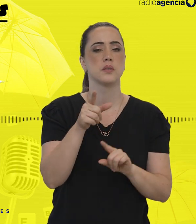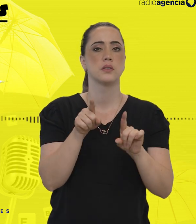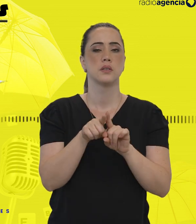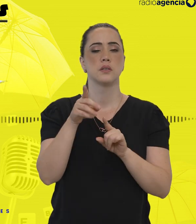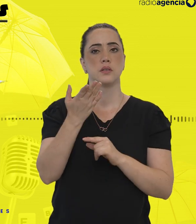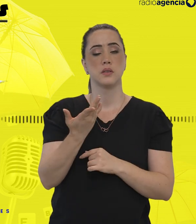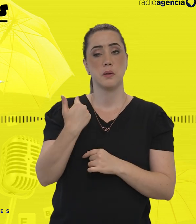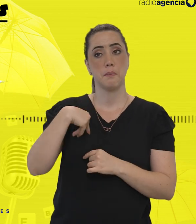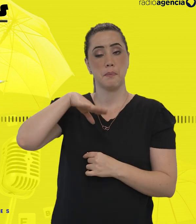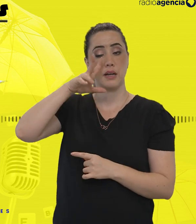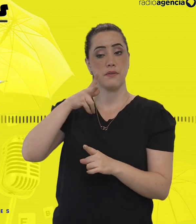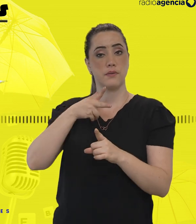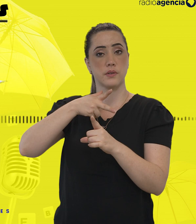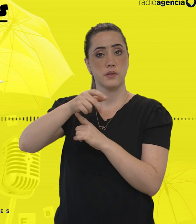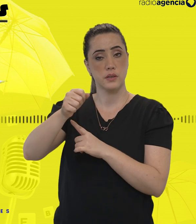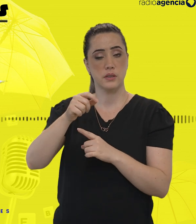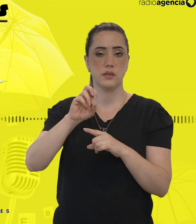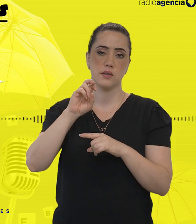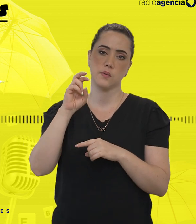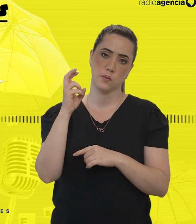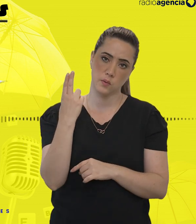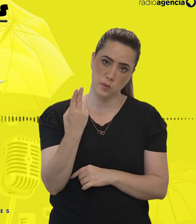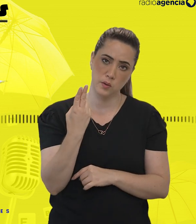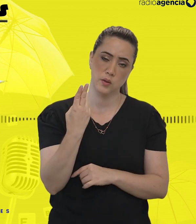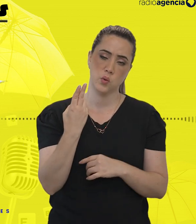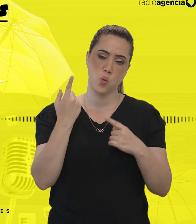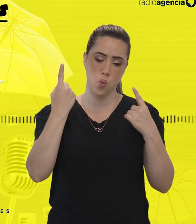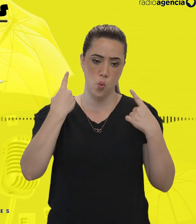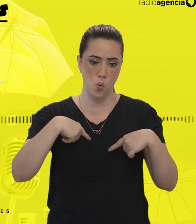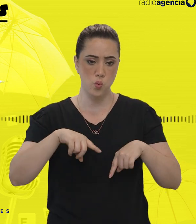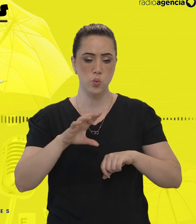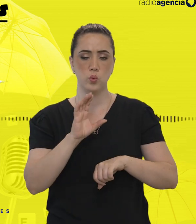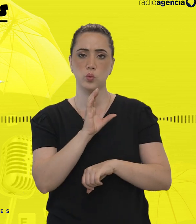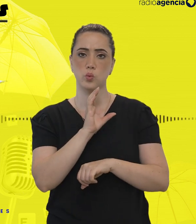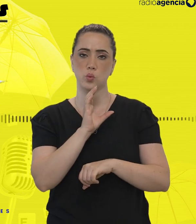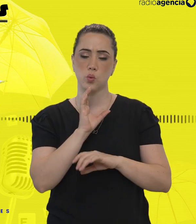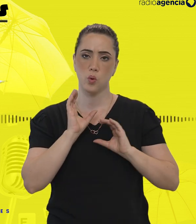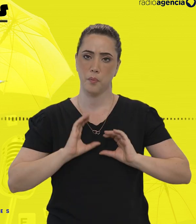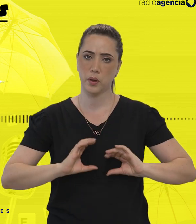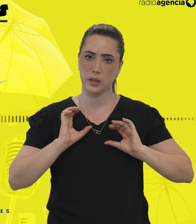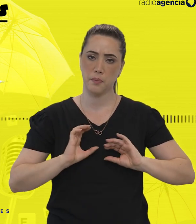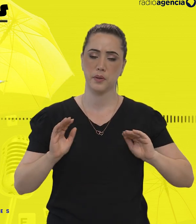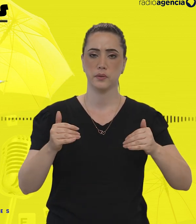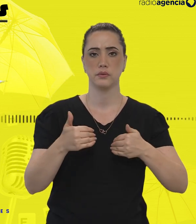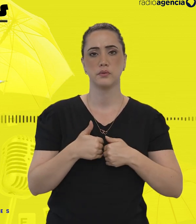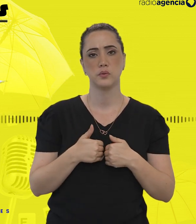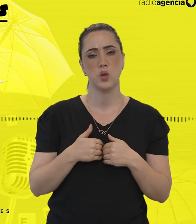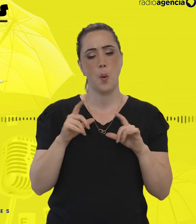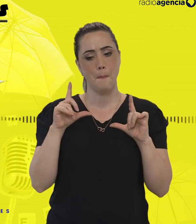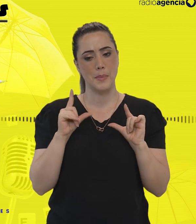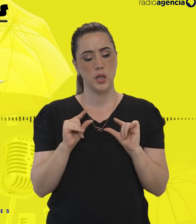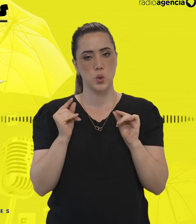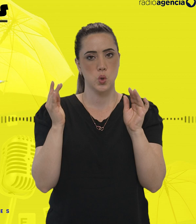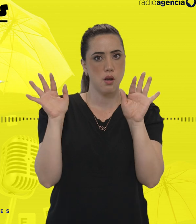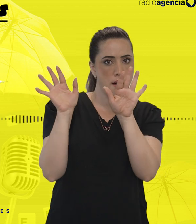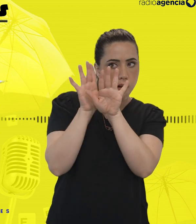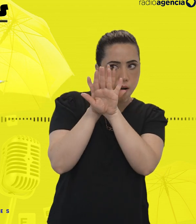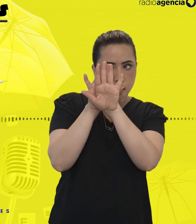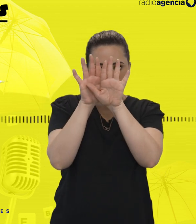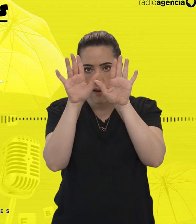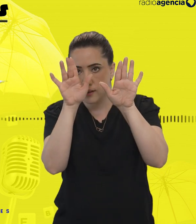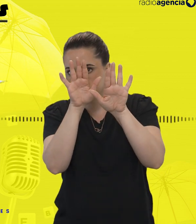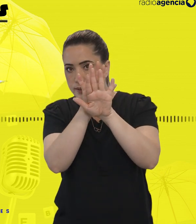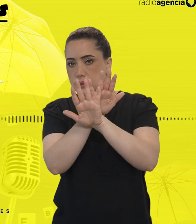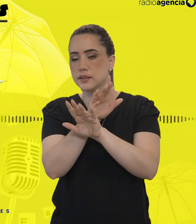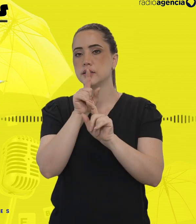suprimirem os seus comportamentos autísticos ou parecerem o menos autistas possível nos